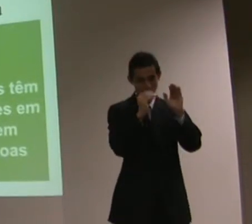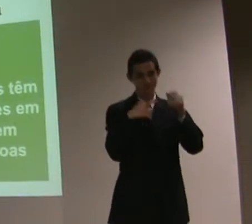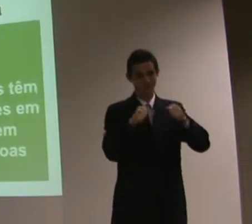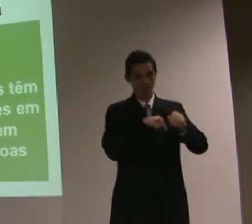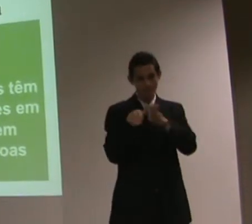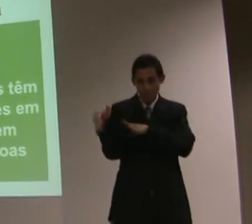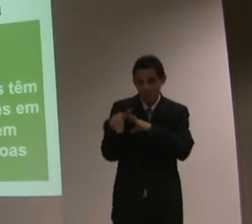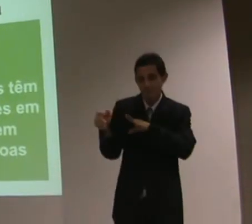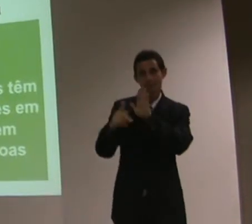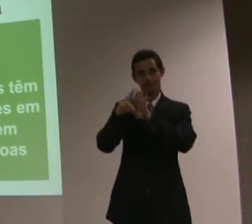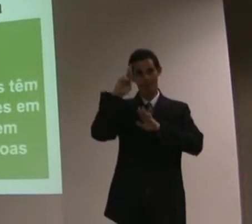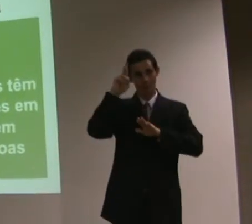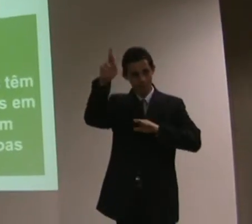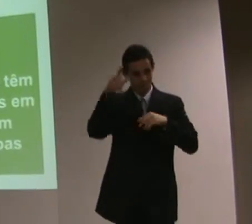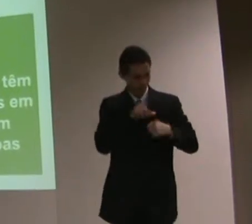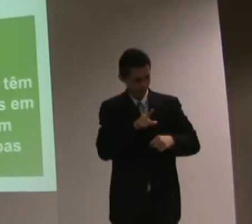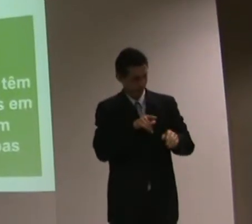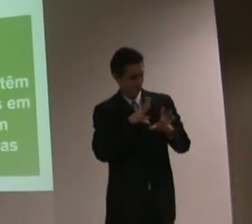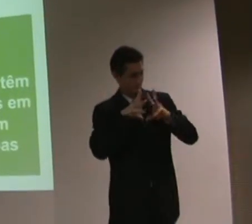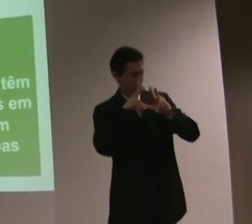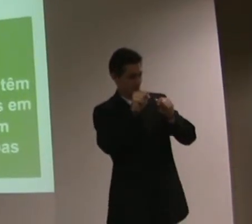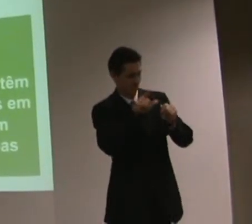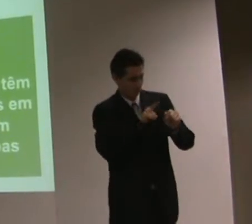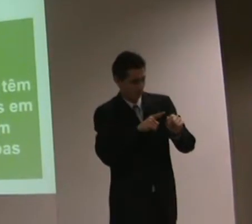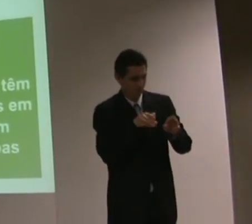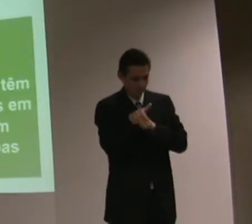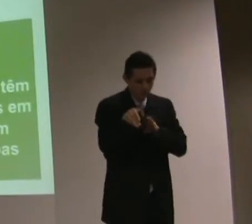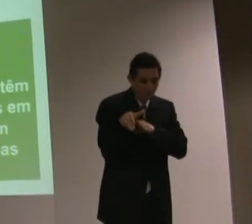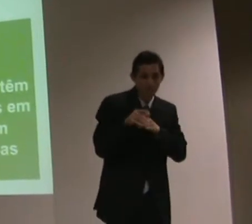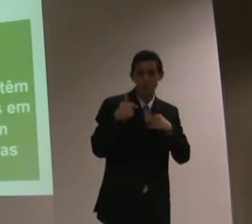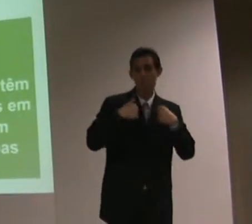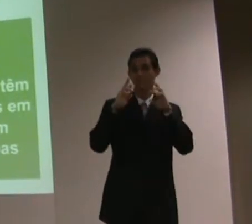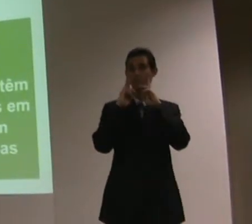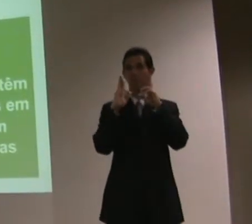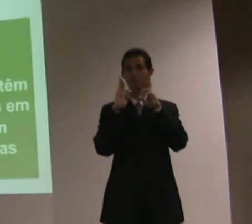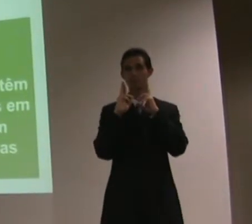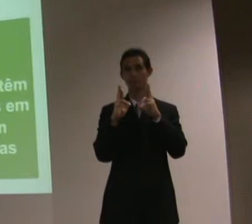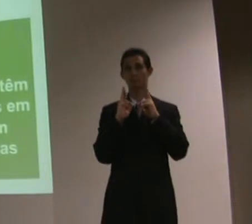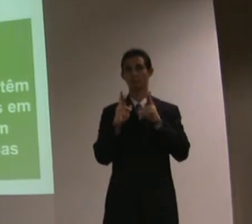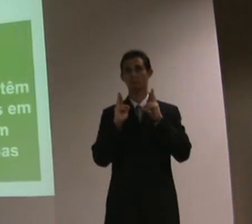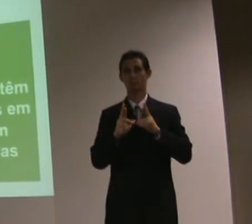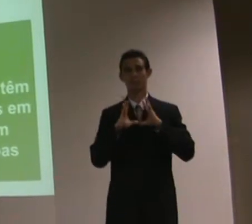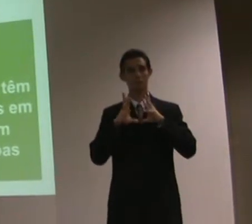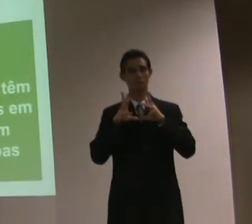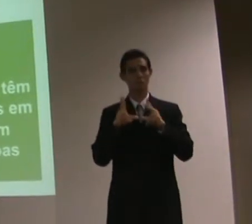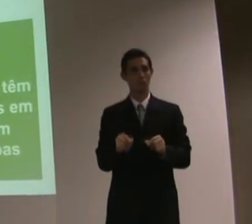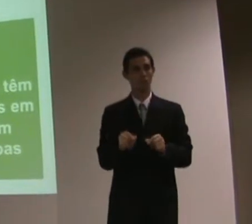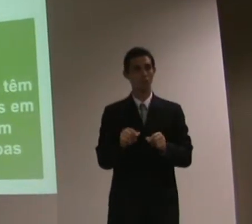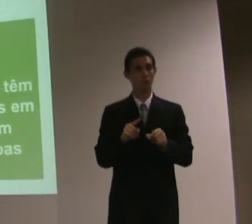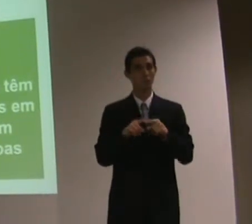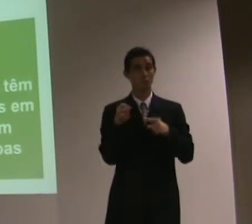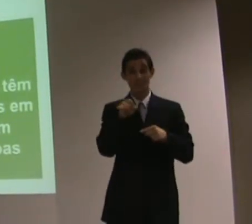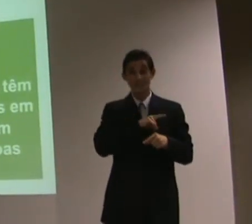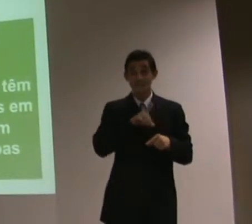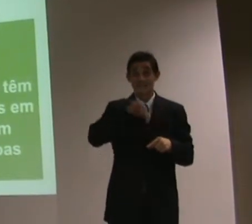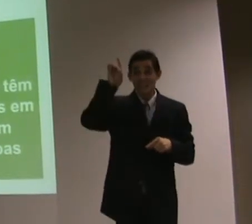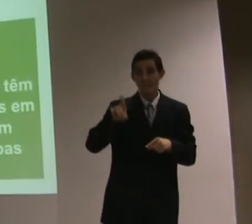chefe, da produção, isso não se questiona. Mas, no que se refere à condição de pessoa com deficiência, nessa mesma